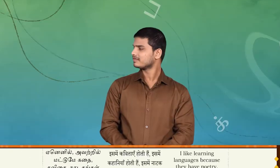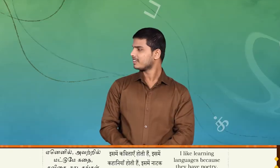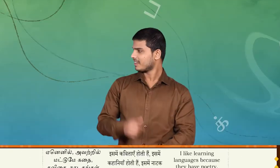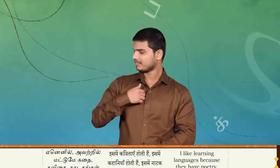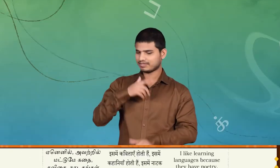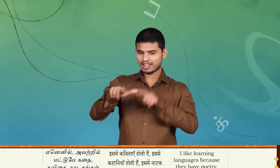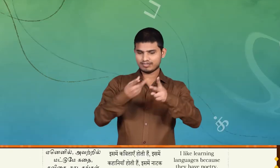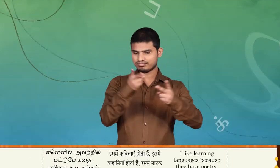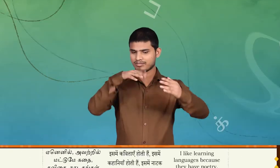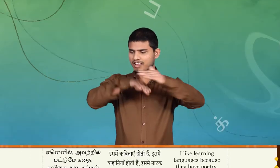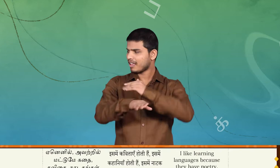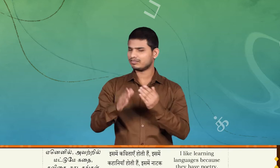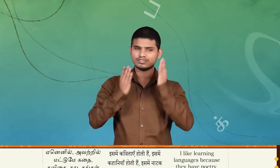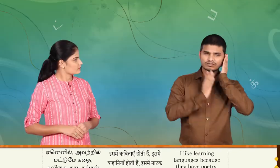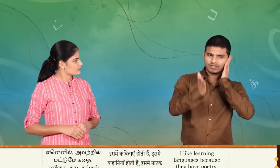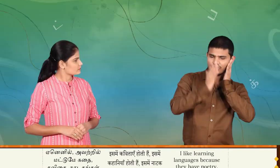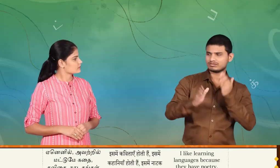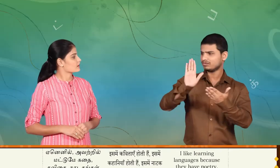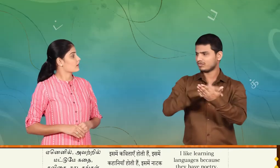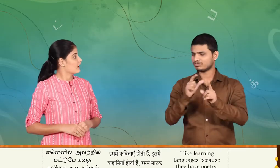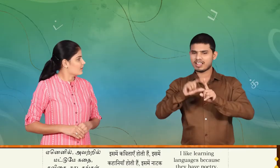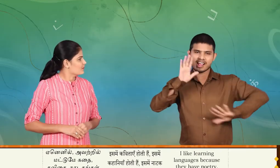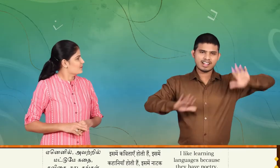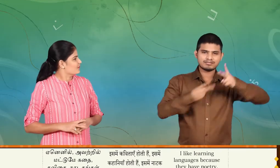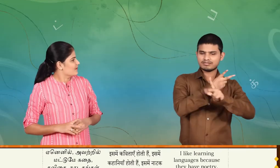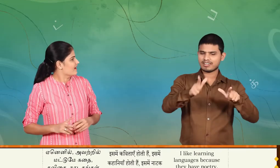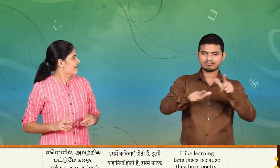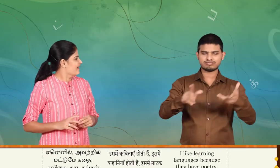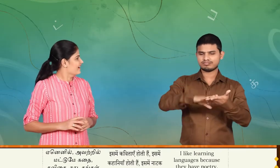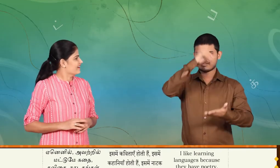ஏனினில் அவற்றில் மட்டுமே கதை கவிதை நாடகங்கள் உள்ளன